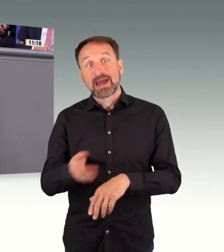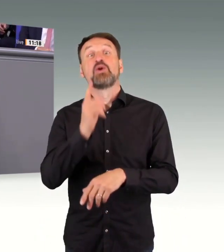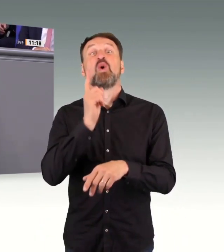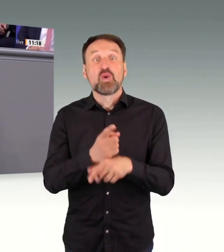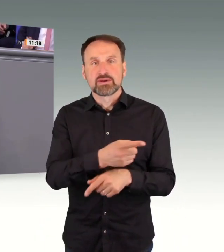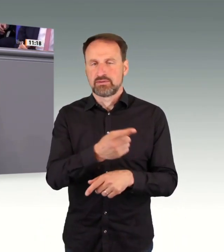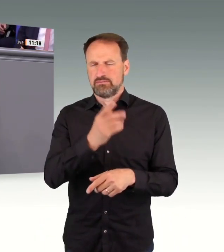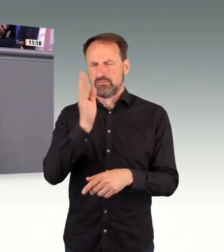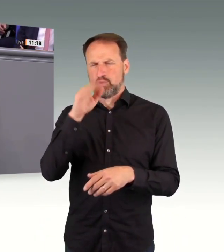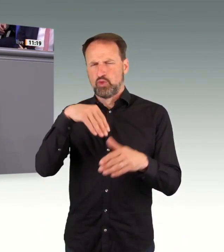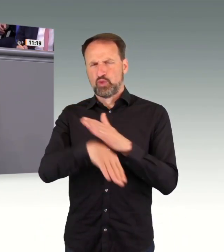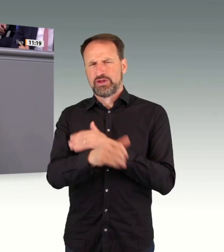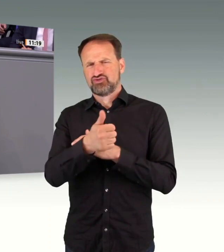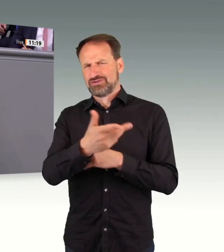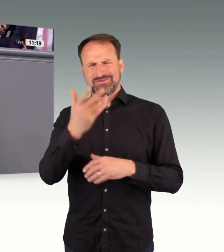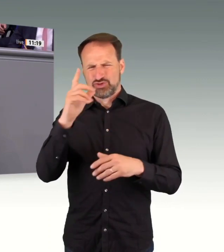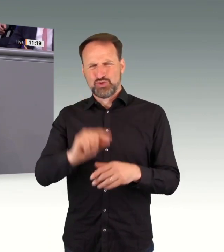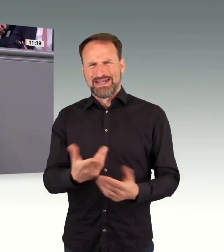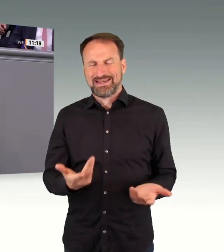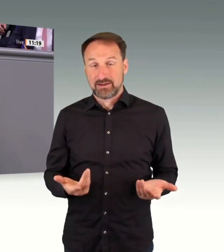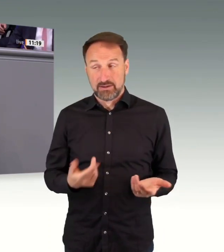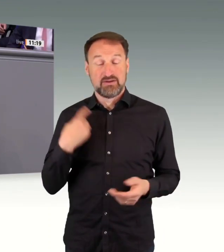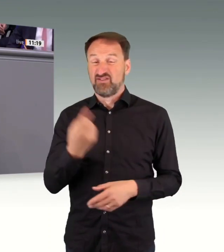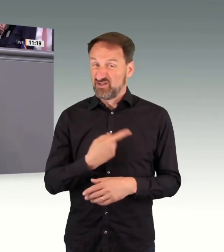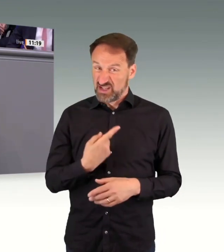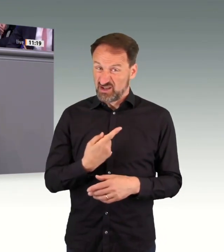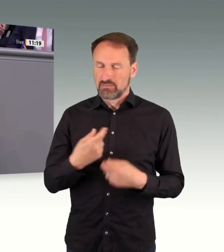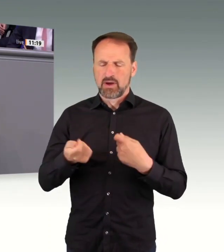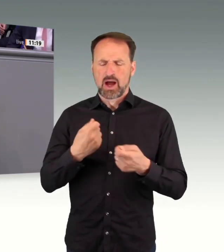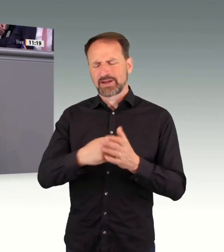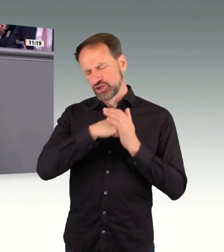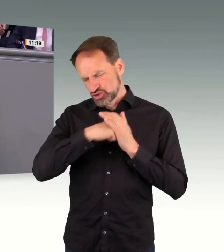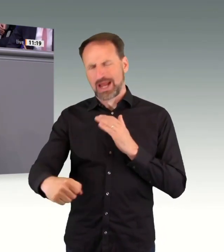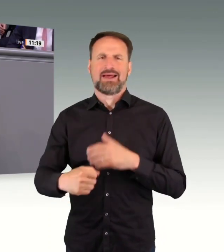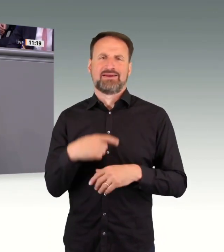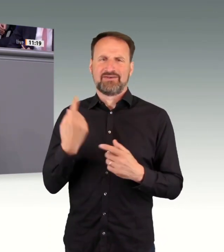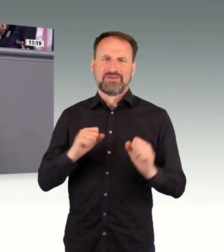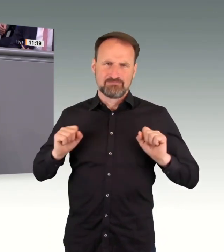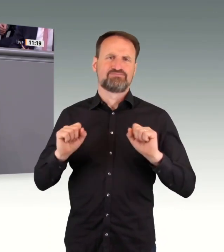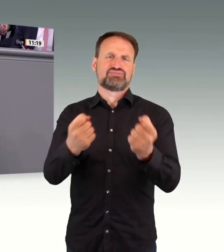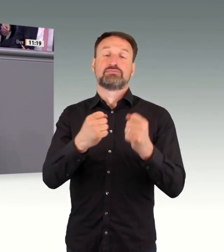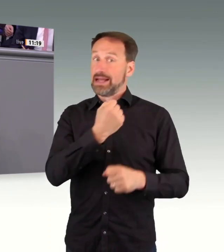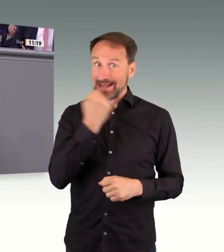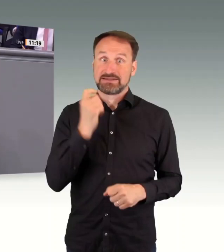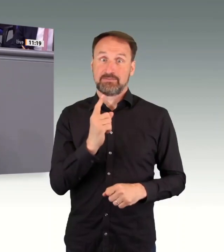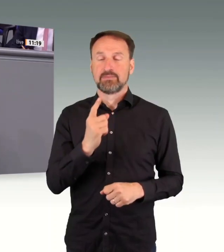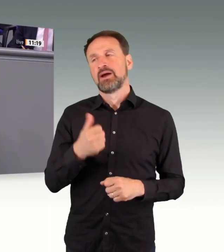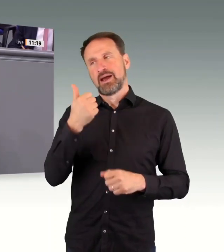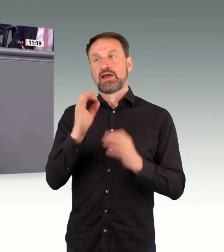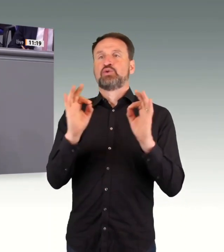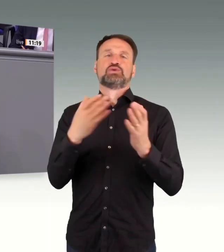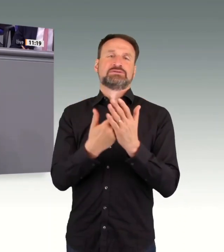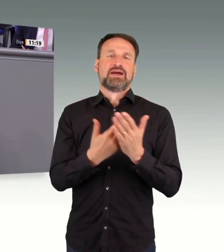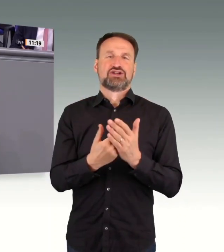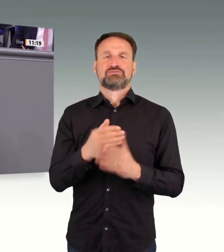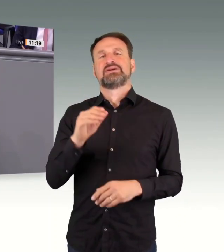Also, wir dagegen handeln. Wir handeln extrem schnell. Vielleicht ist ein gutes Beispiel dafür das LNG-Gesetz, das